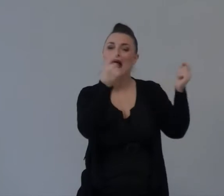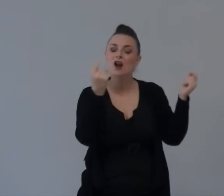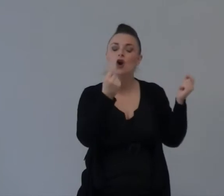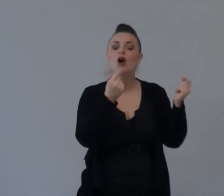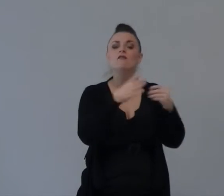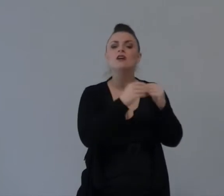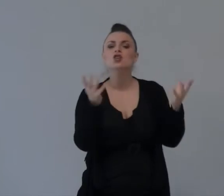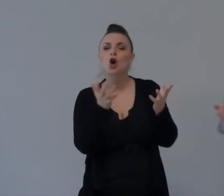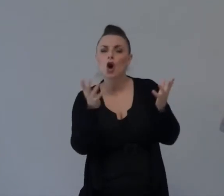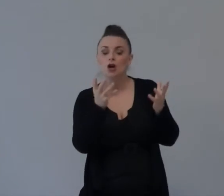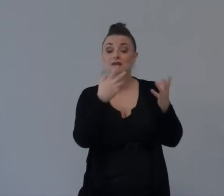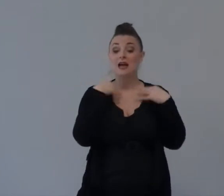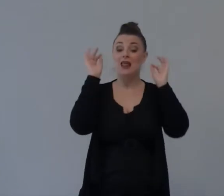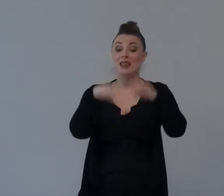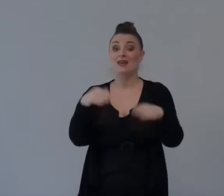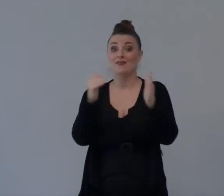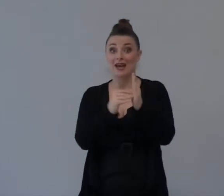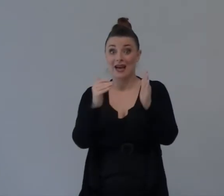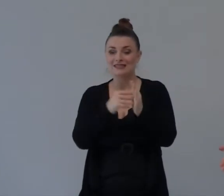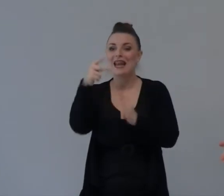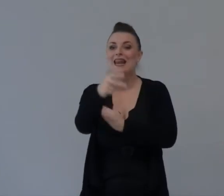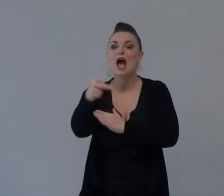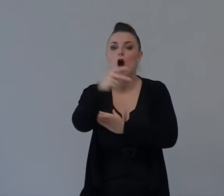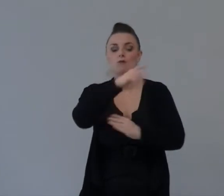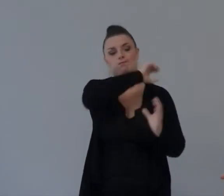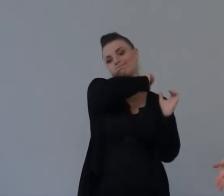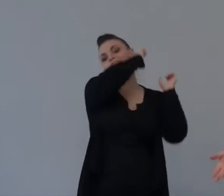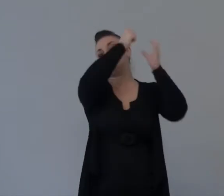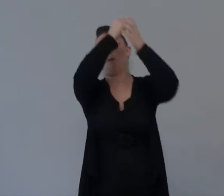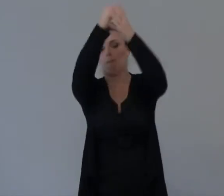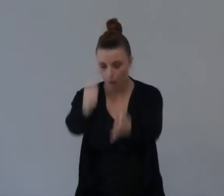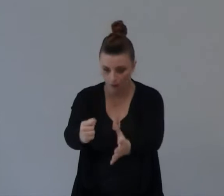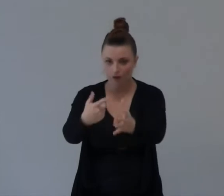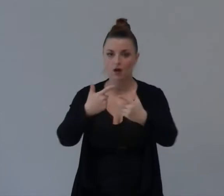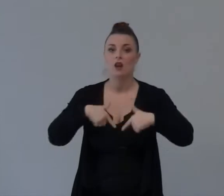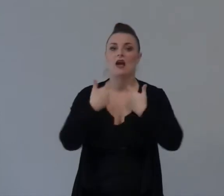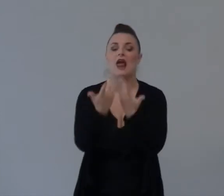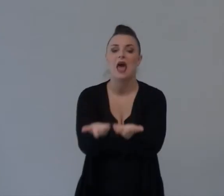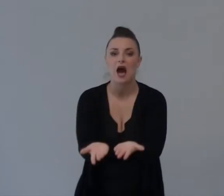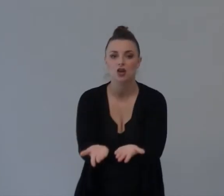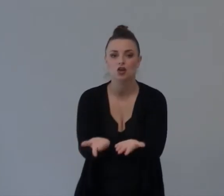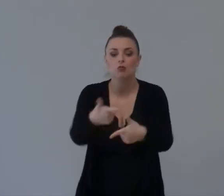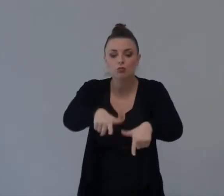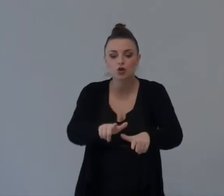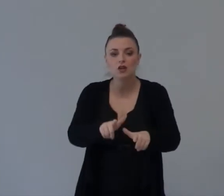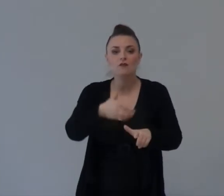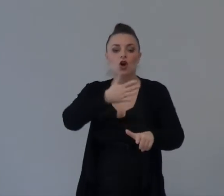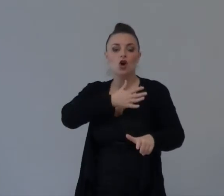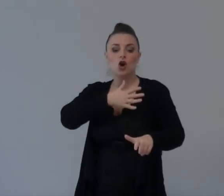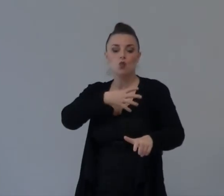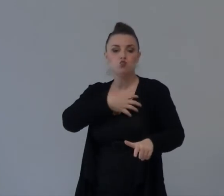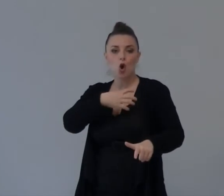Guarda Guarda Quello Che Ho Raccolto Eccolo Eccolo Tuo Ruth Aveva Un cuore Generoso